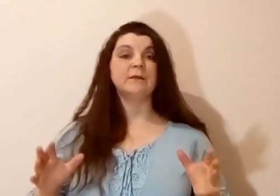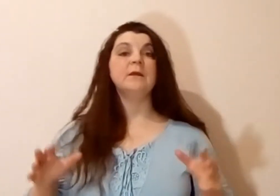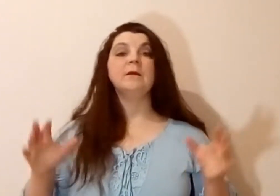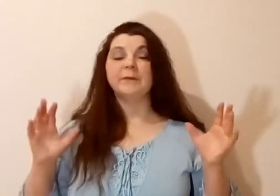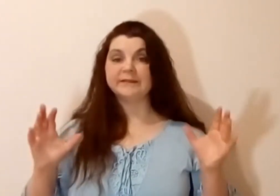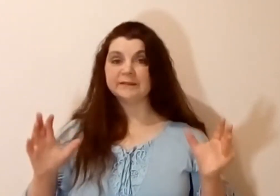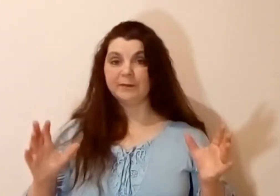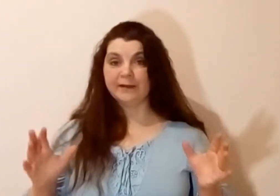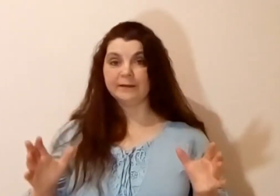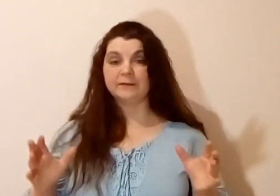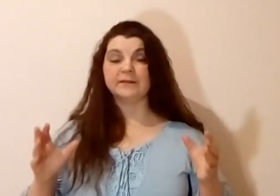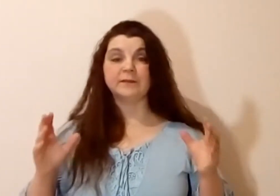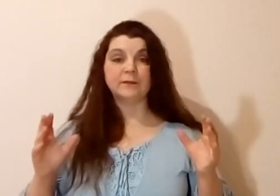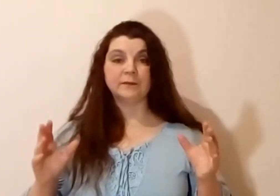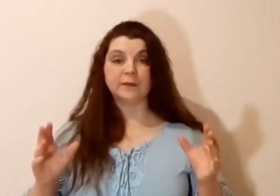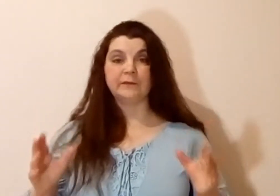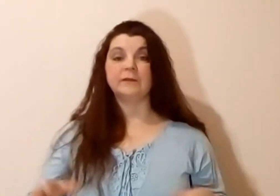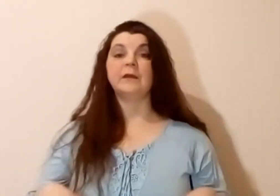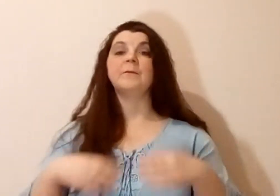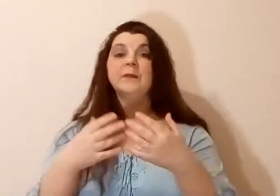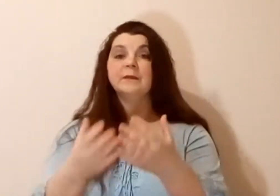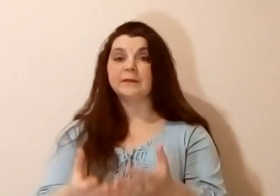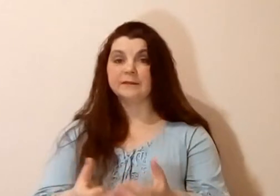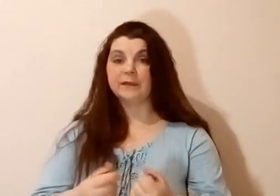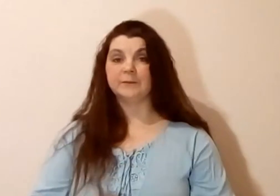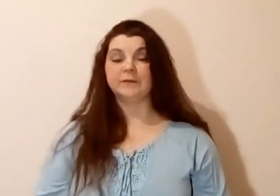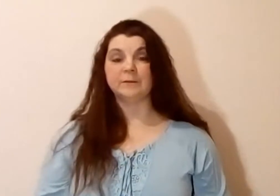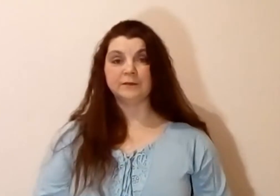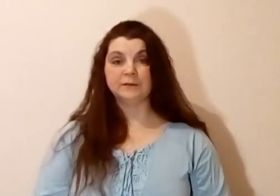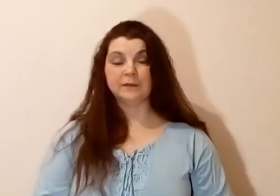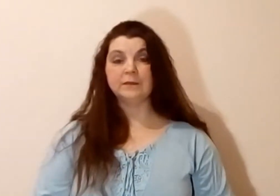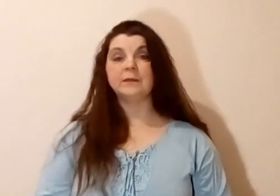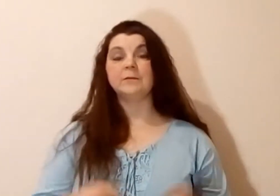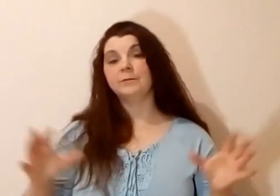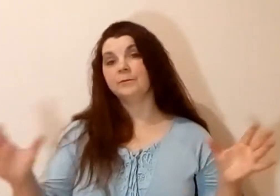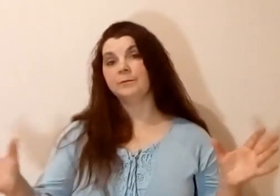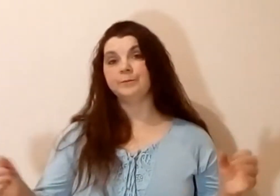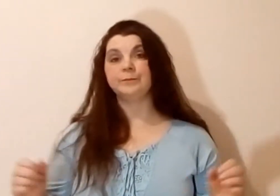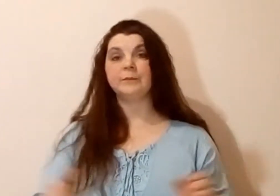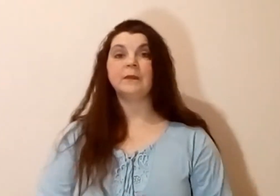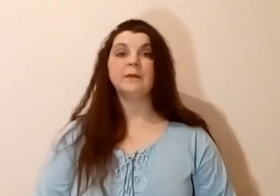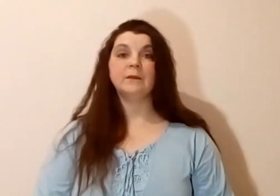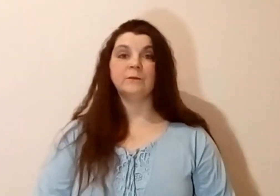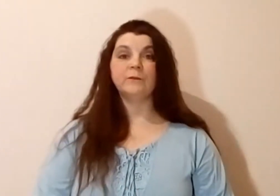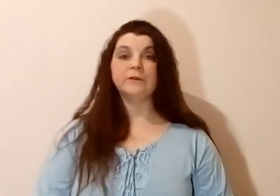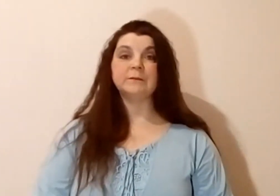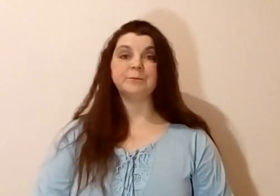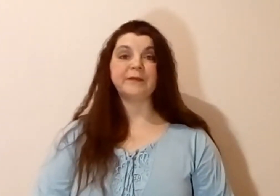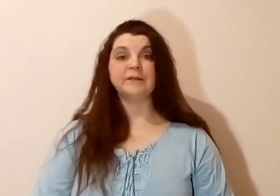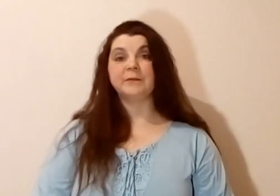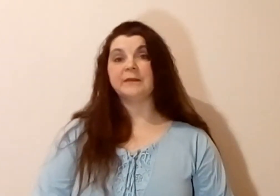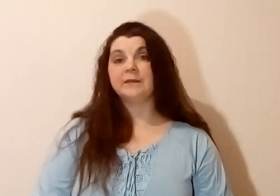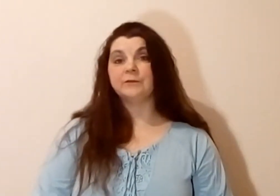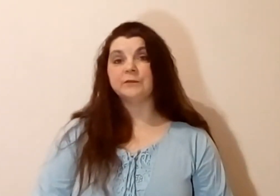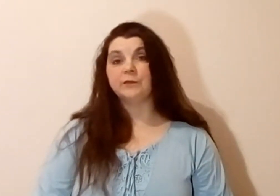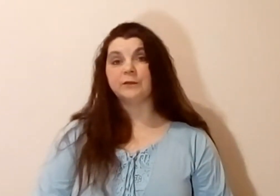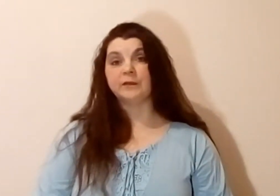максимально сконцентрированы на данном собеседнике. Ну вот, в принципе, такие вот легкие